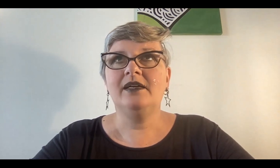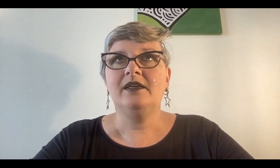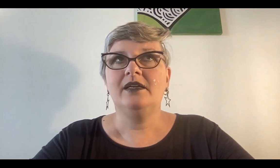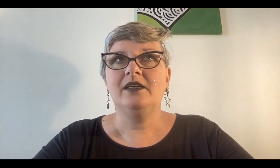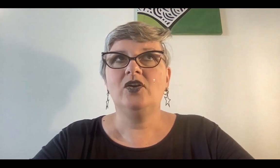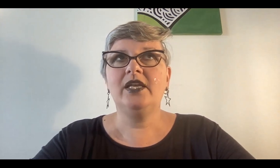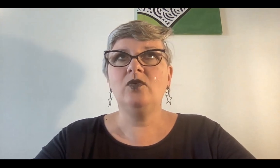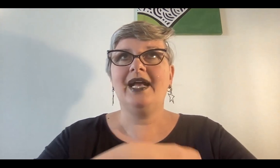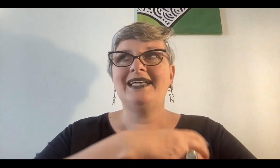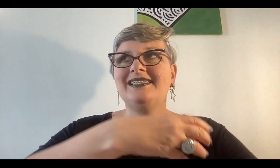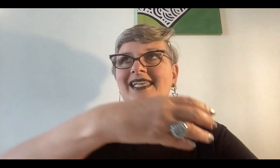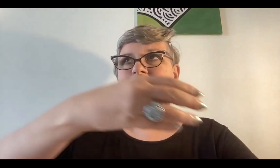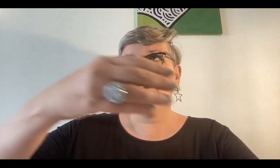lo que Luke hacía